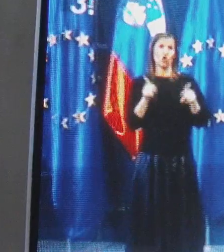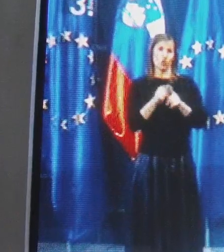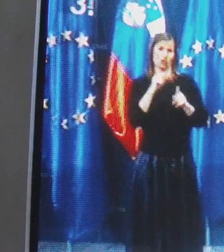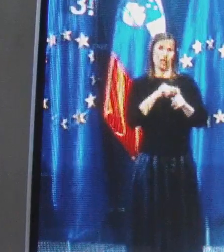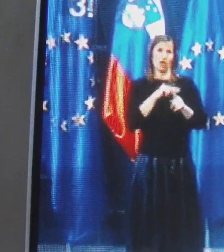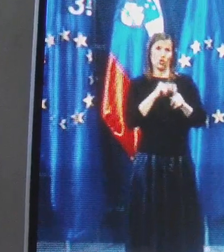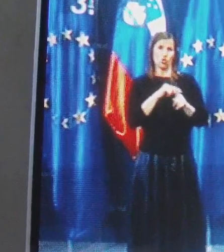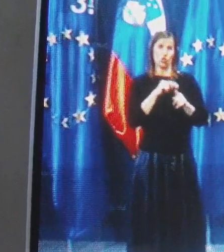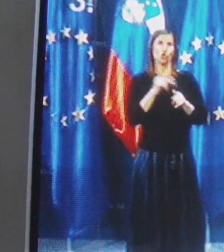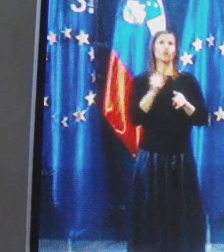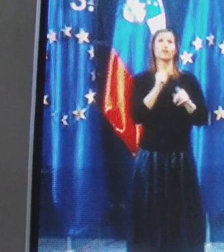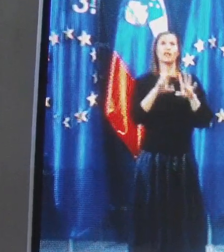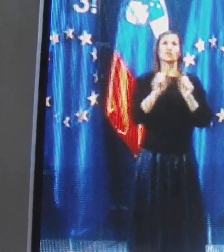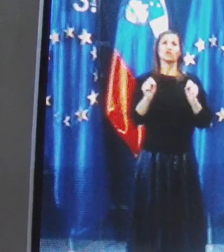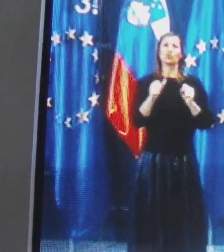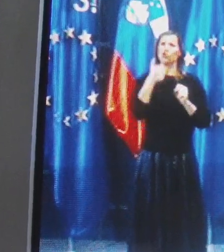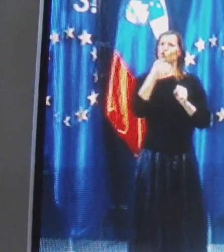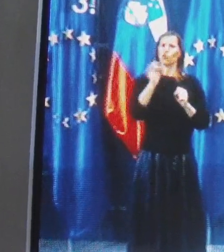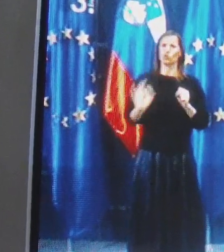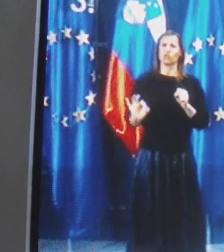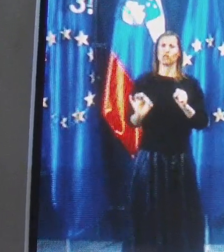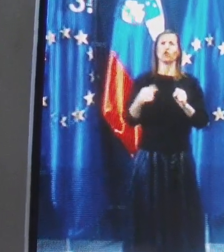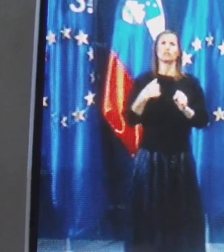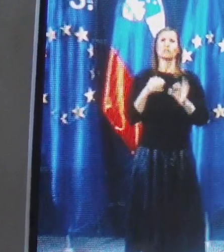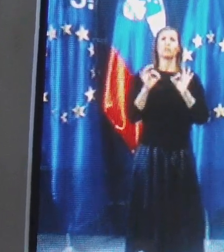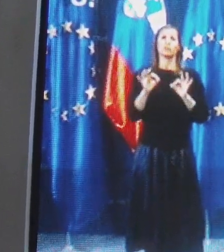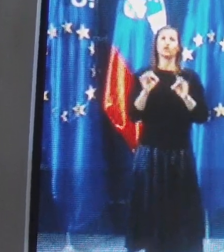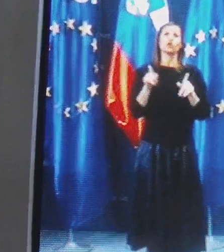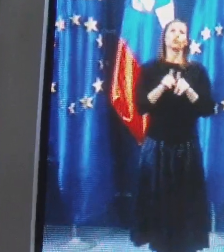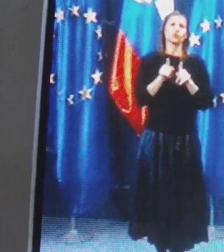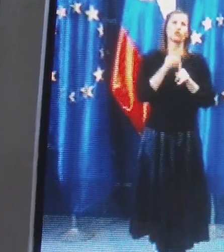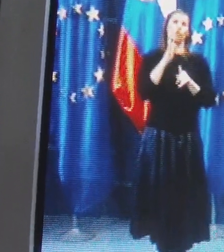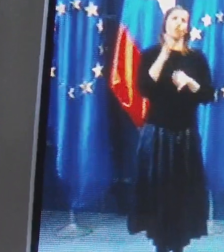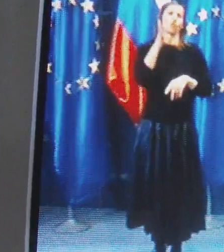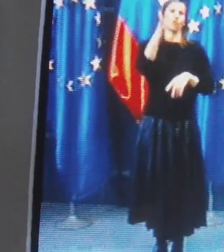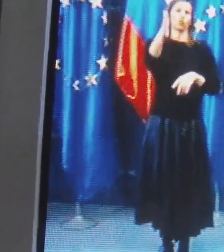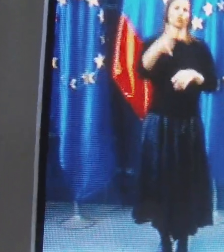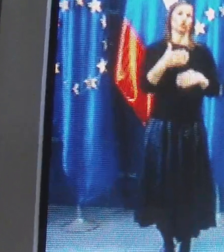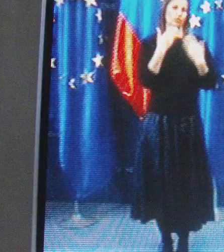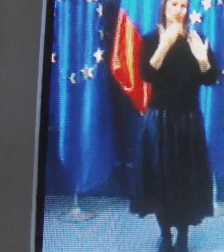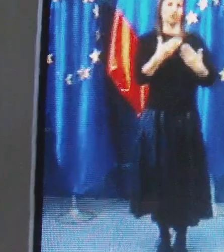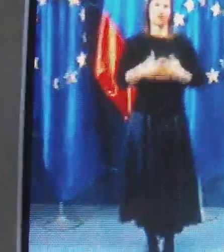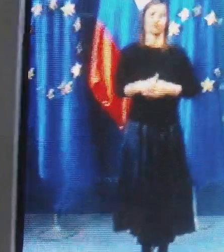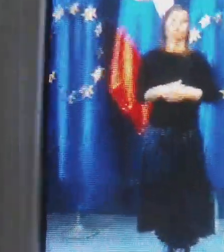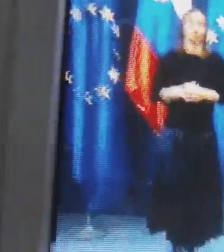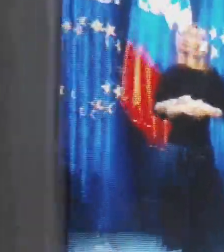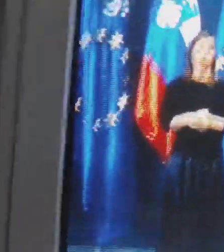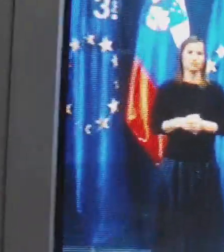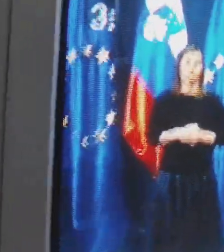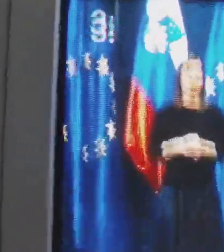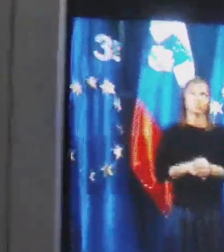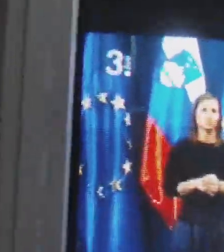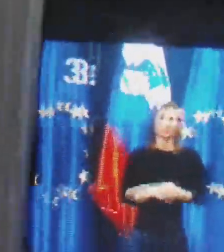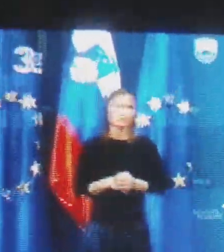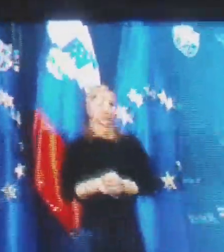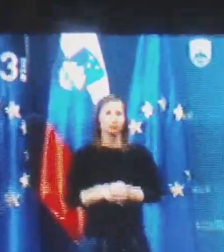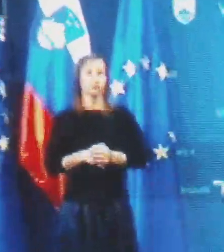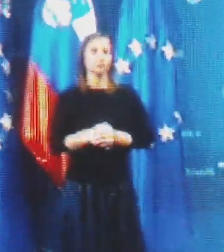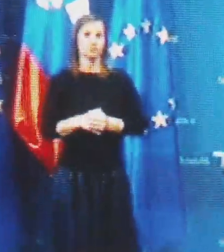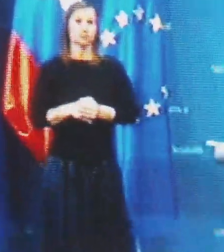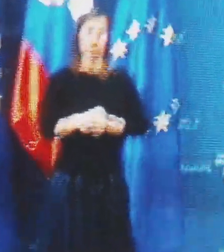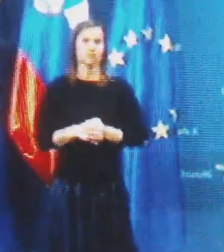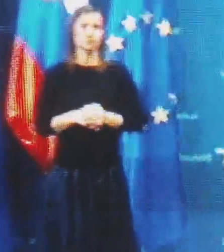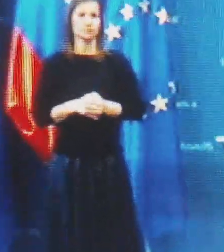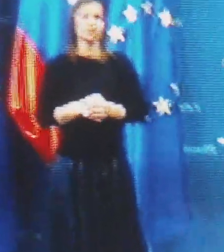nalogo, da jo izvršimo sto procentno in sem pripričan, da jo bomo tudi v podoče. Hvala lepa. Ej, ti posluš, srečko,